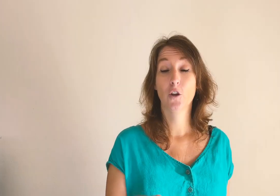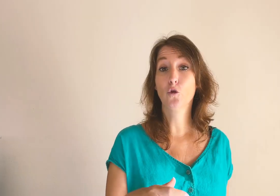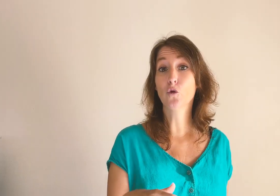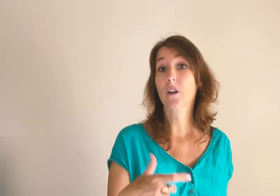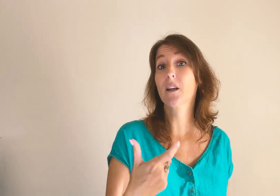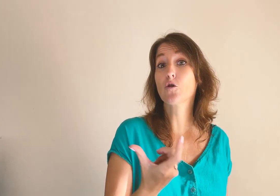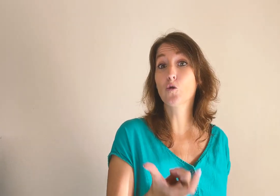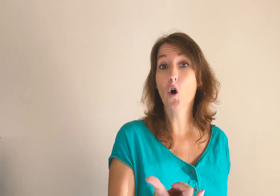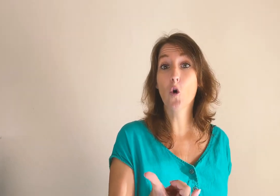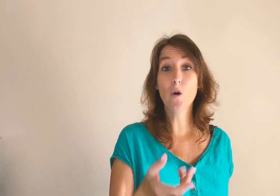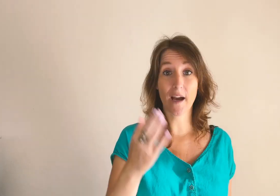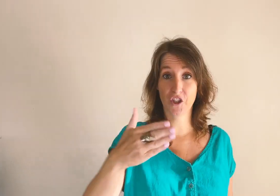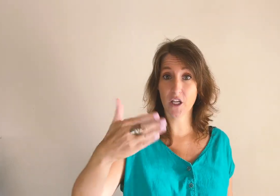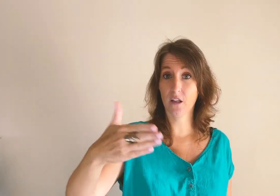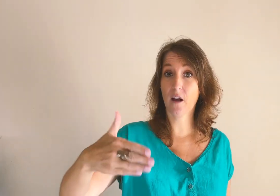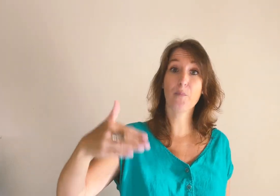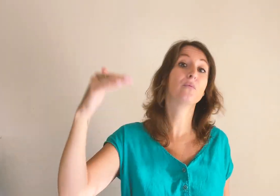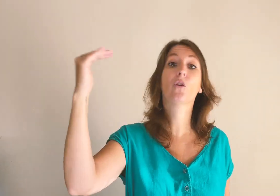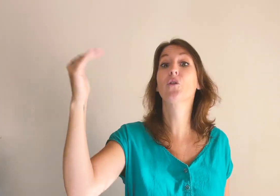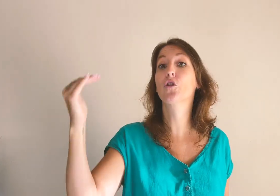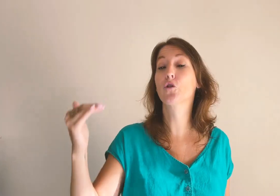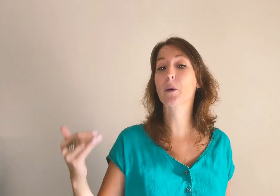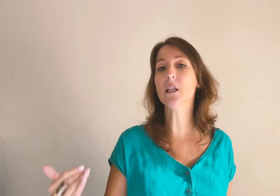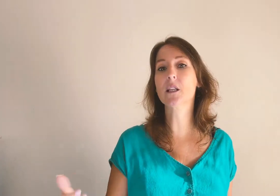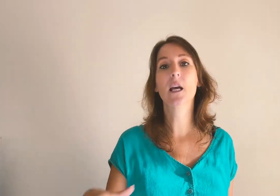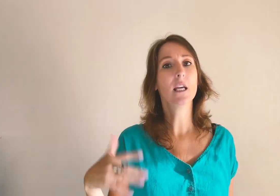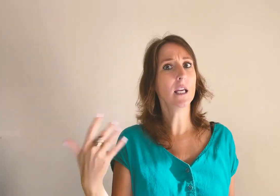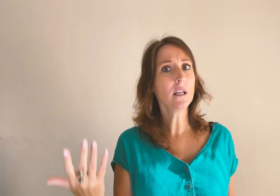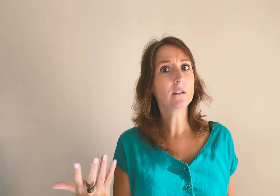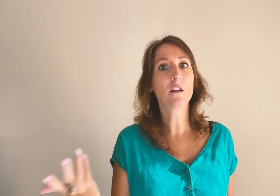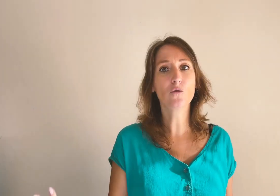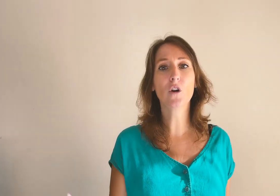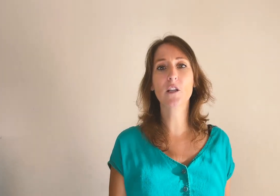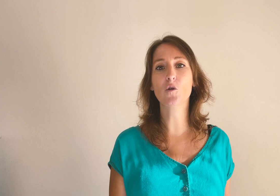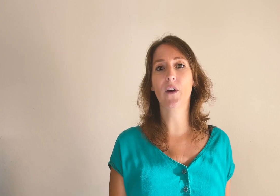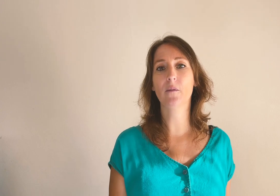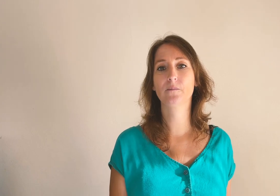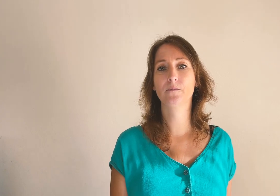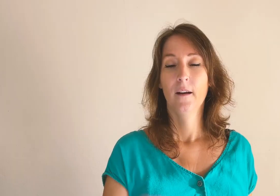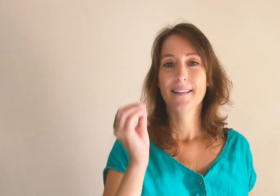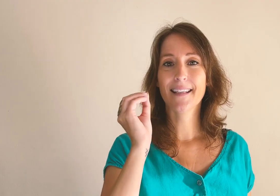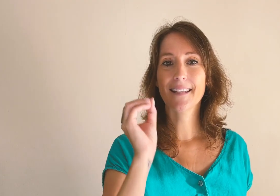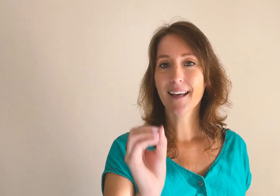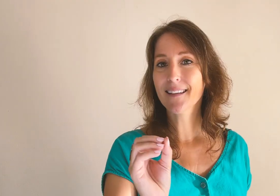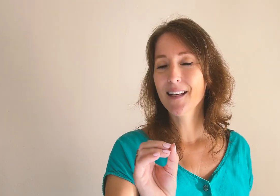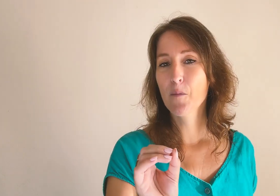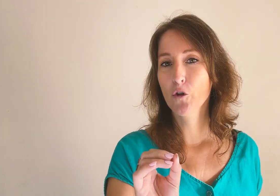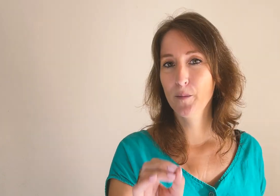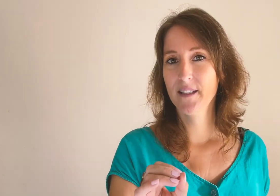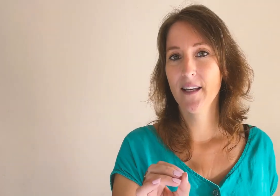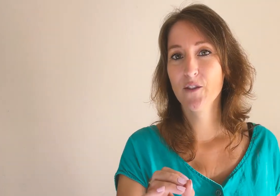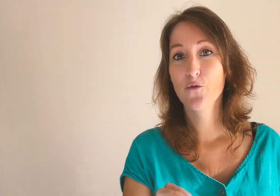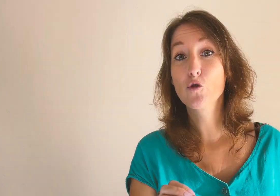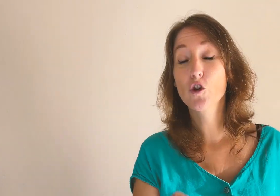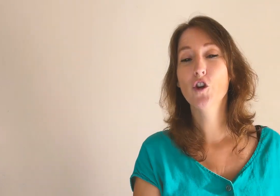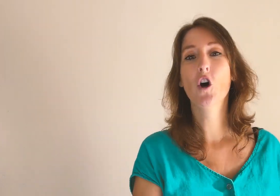Donc, quels sont leurs rôles à chaque étape dans votre entreprise ? Et quels sont leurs résultats ? Ces quatre éléments de business fonctionnent